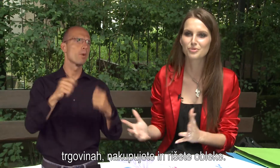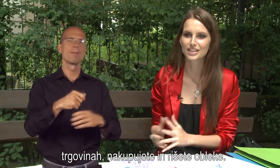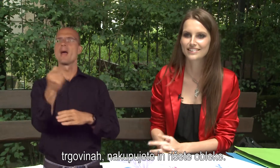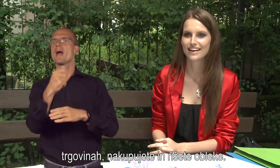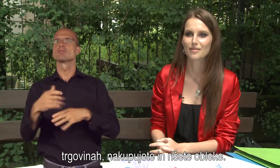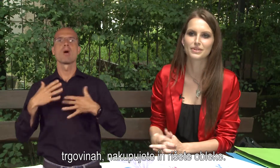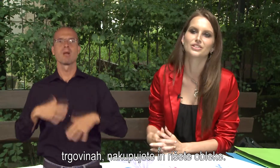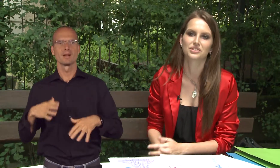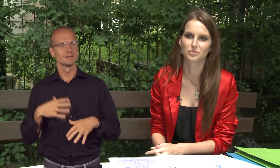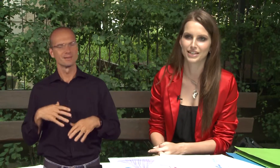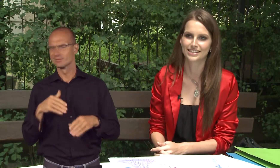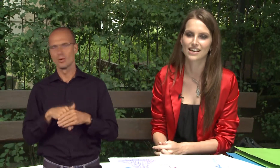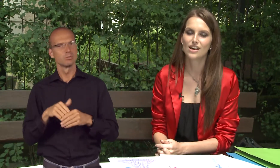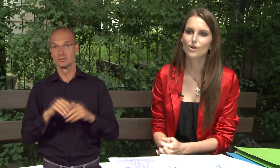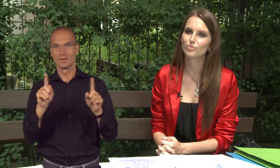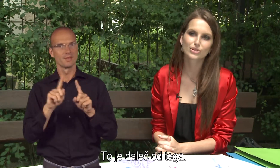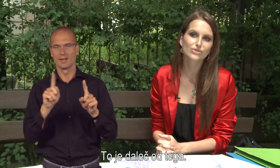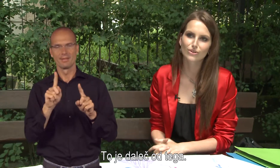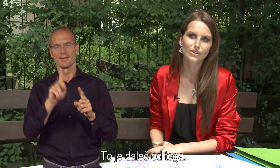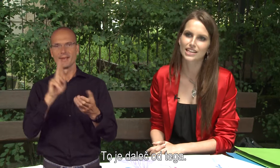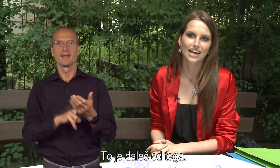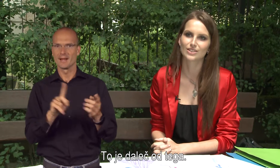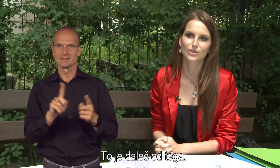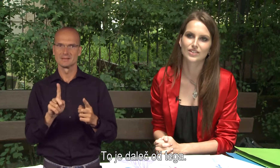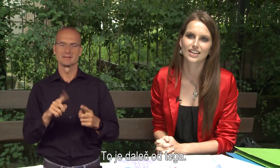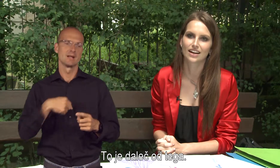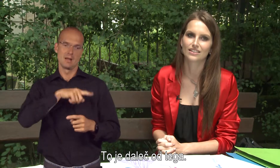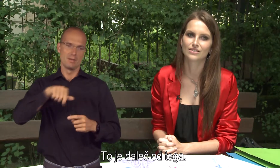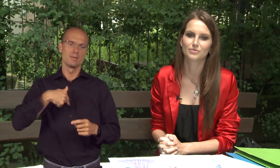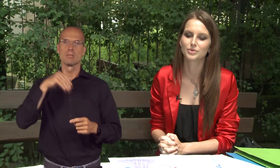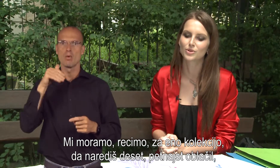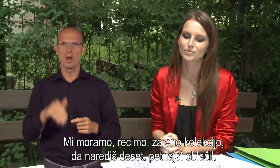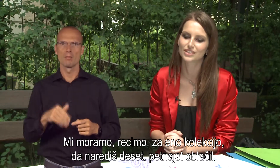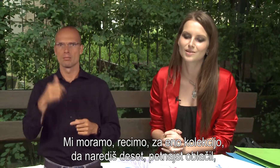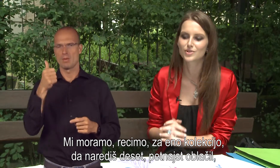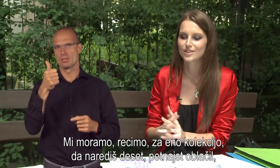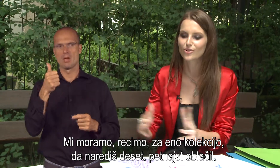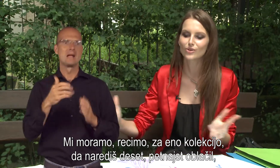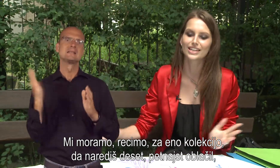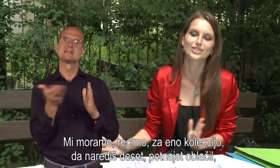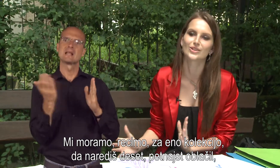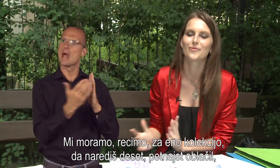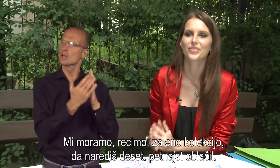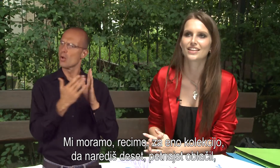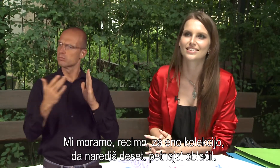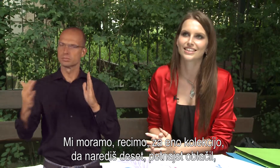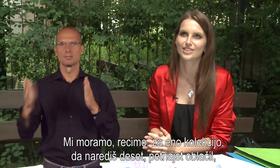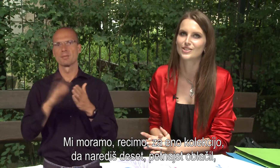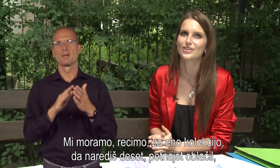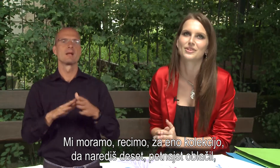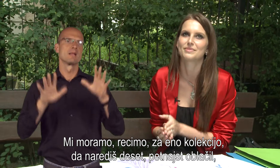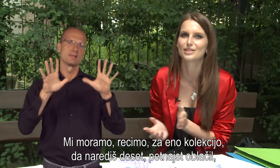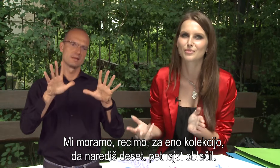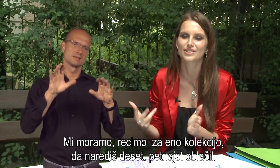nakupujete, pa rišate oblekce. V bistvu je daleč od tega. Mi moramo recimo za eno kolekcijo, da